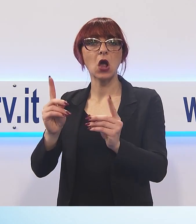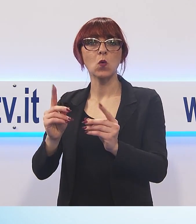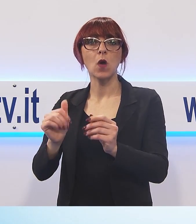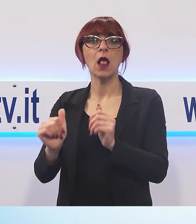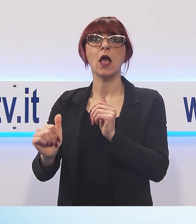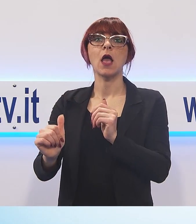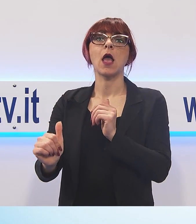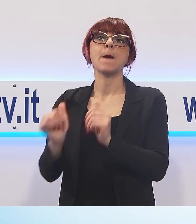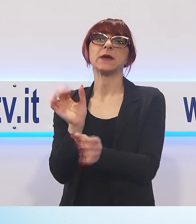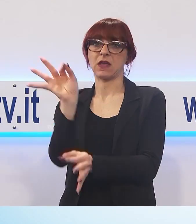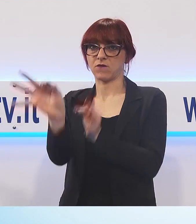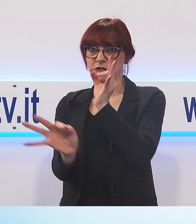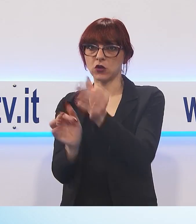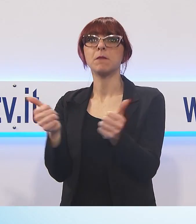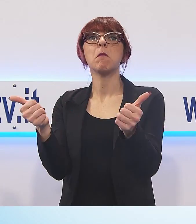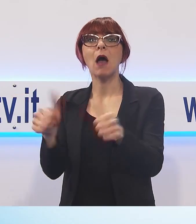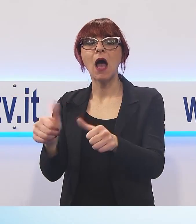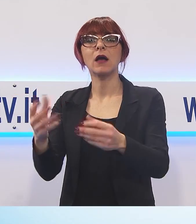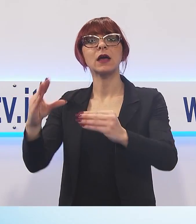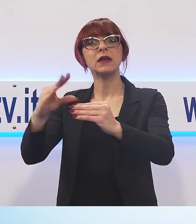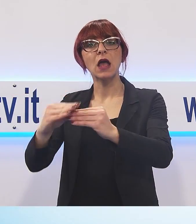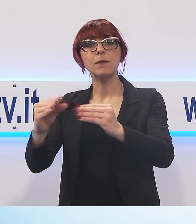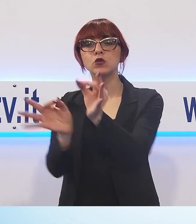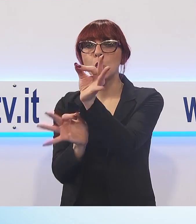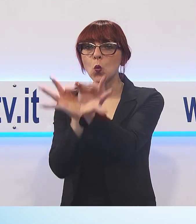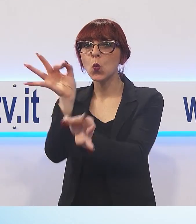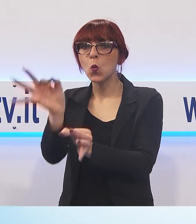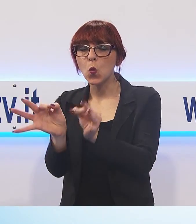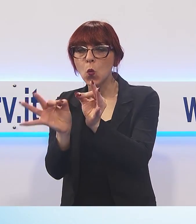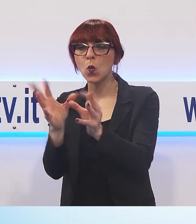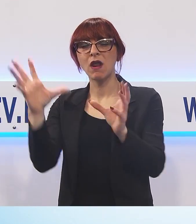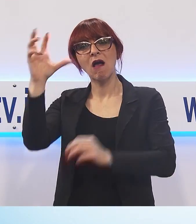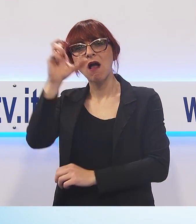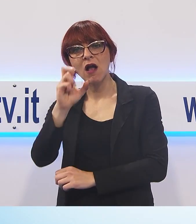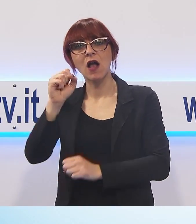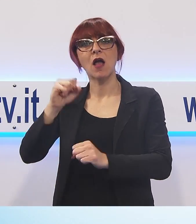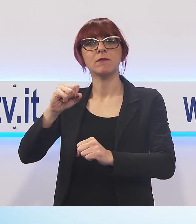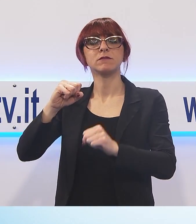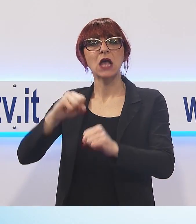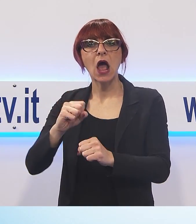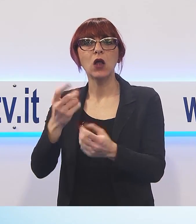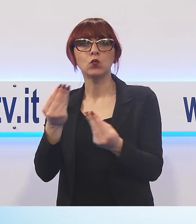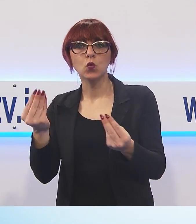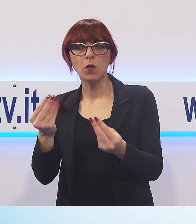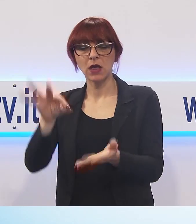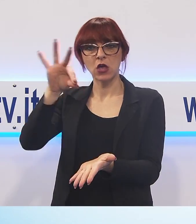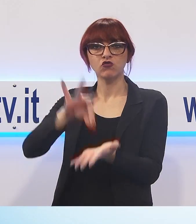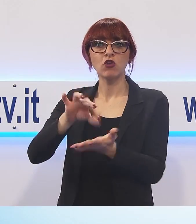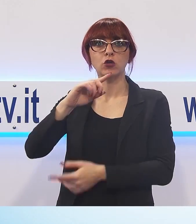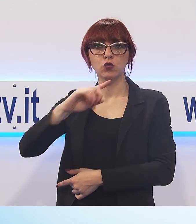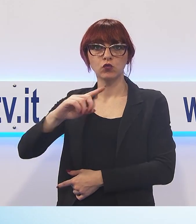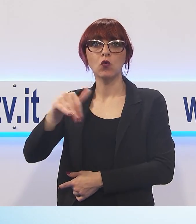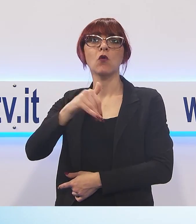riabilitazione, nella cura, nelle diagnosi e nel suo centro in via dei pubblici macelle al 101